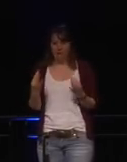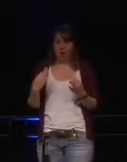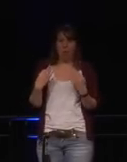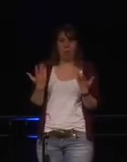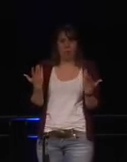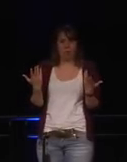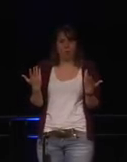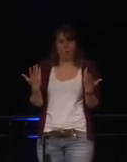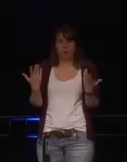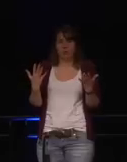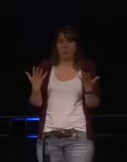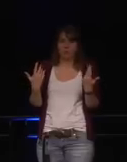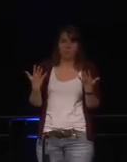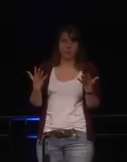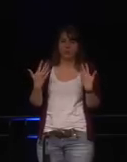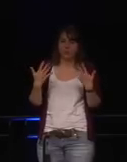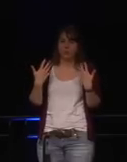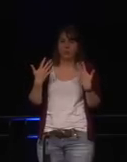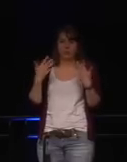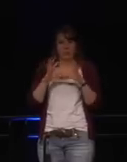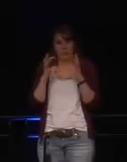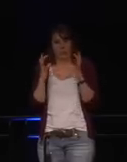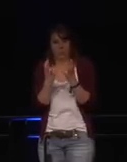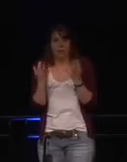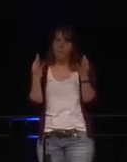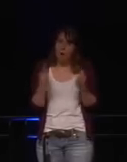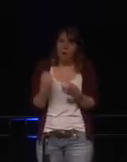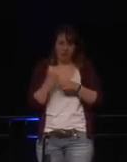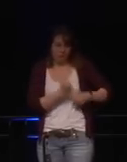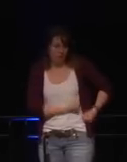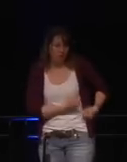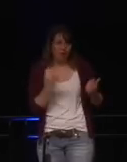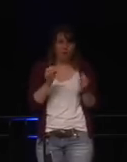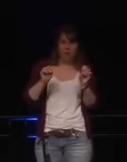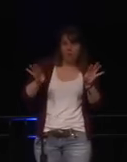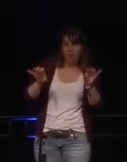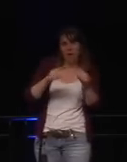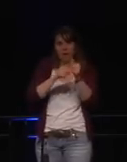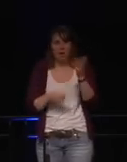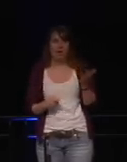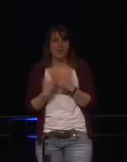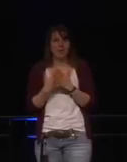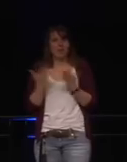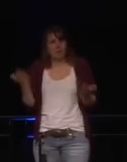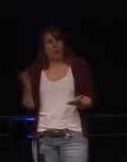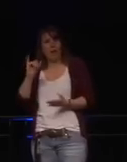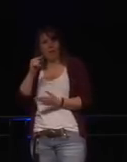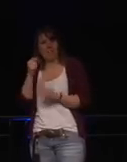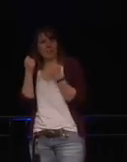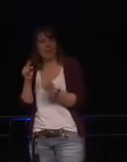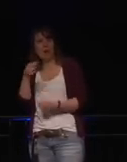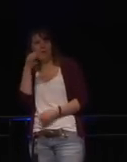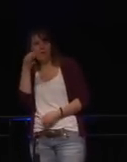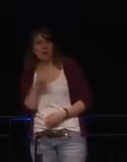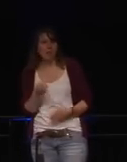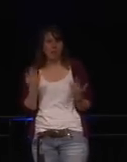Pflicht Anschnallgurten konnte es besser gemacht werden. Und deswegen fragt diese Person, müssen